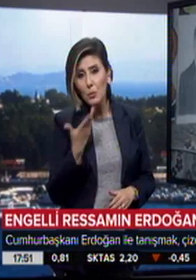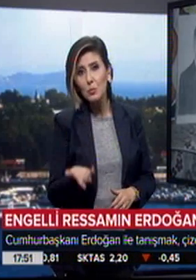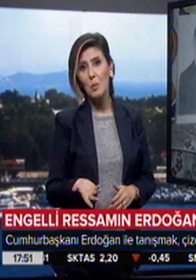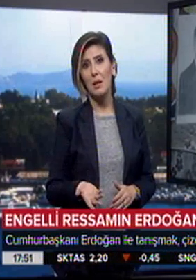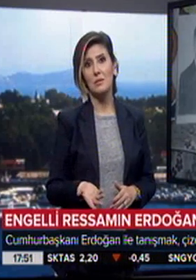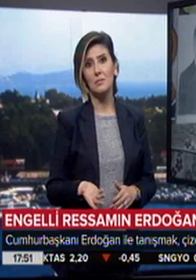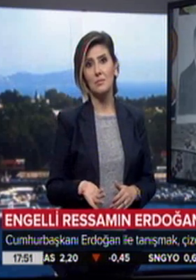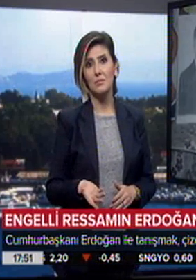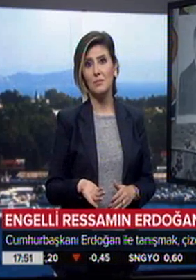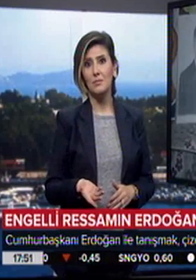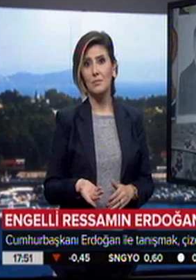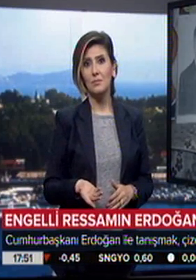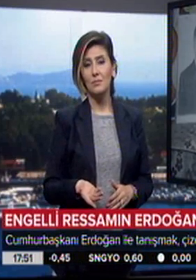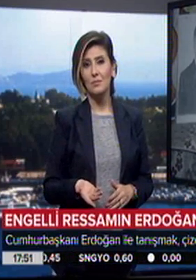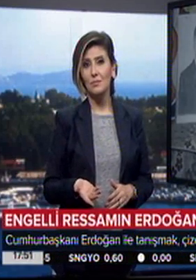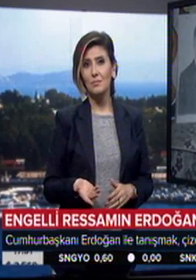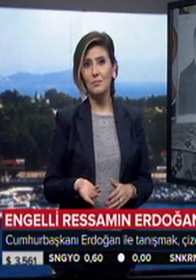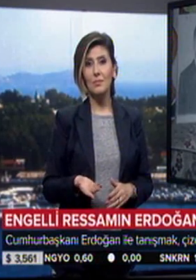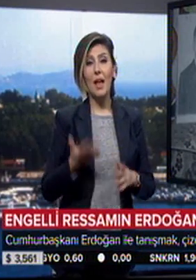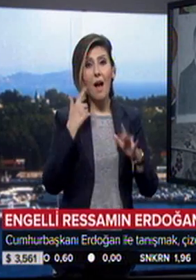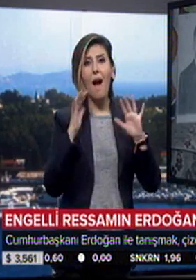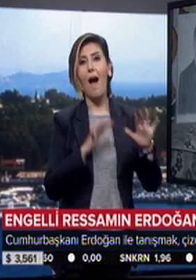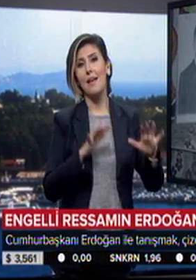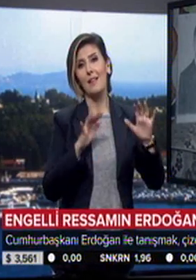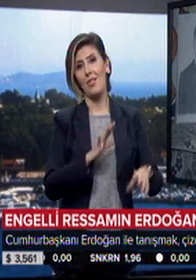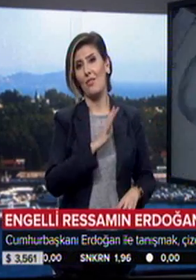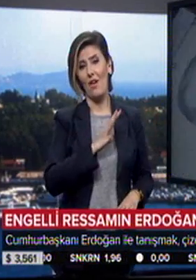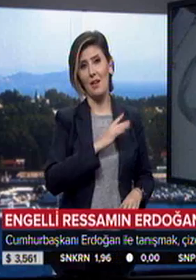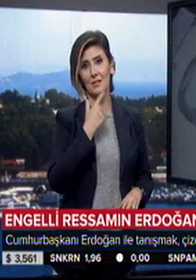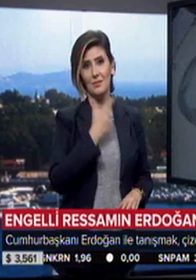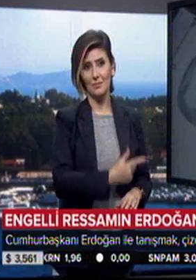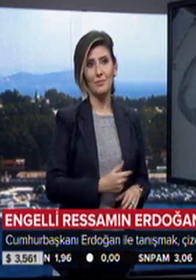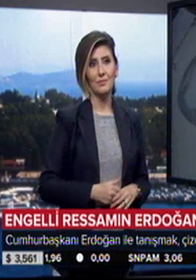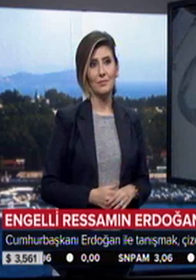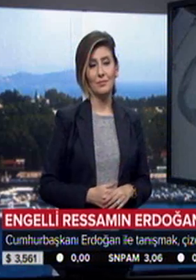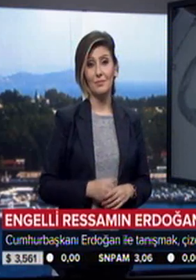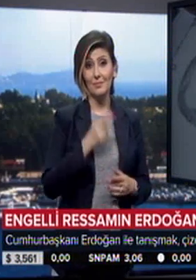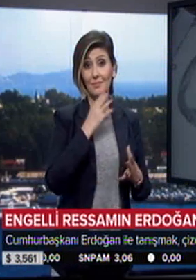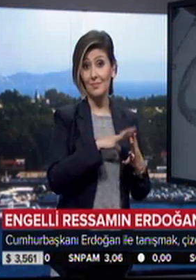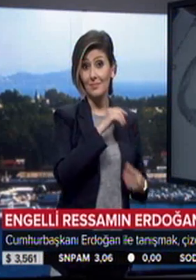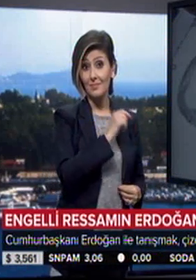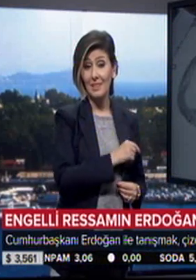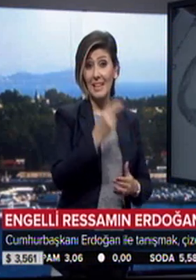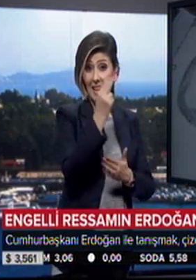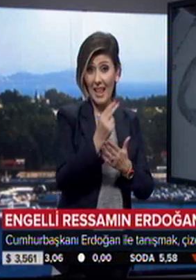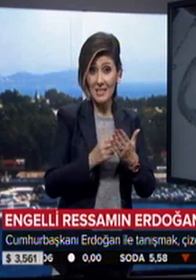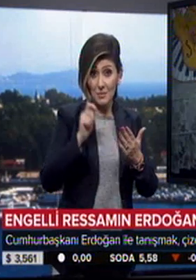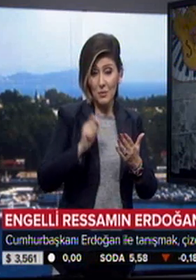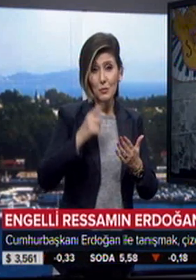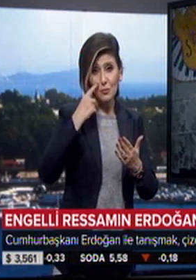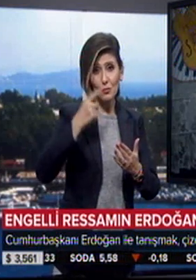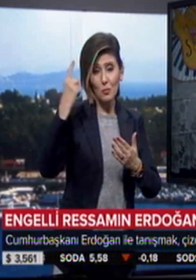olarak yani hayranlıyım kendisinin. Rabia Asrak çizdiği resmi